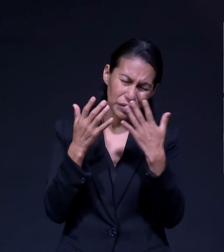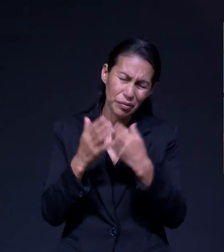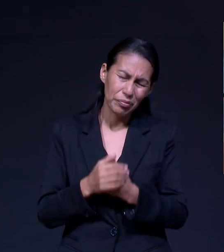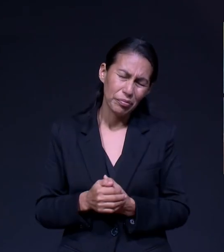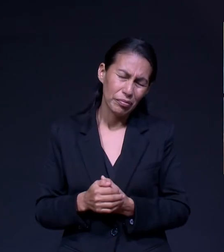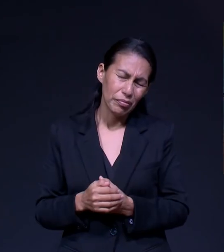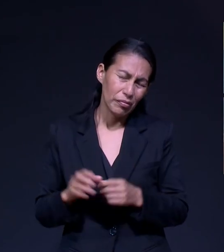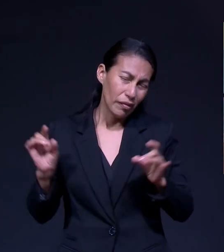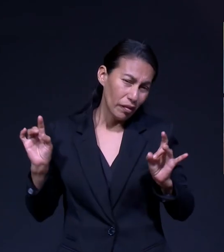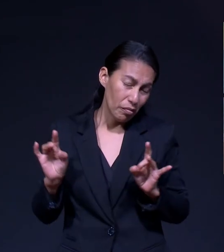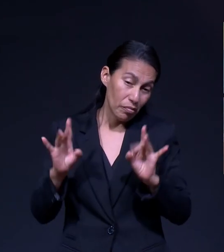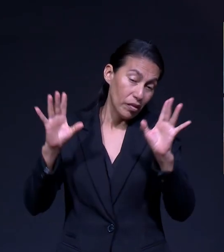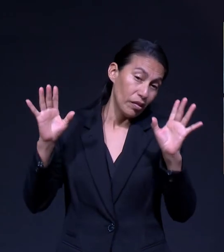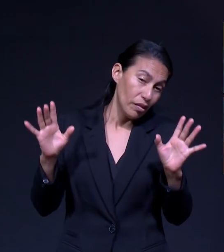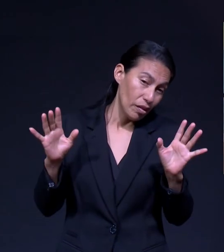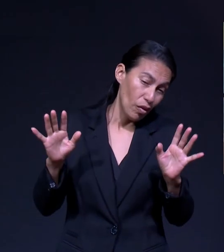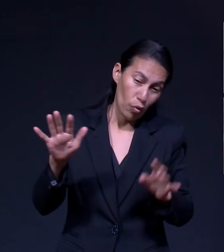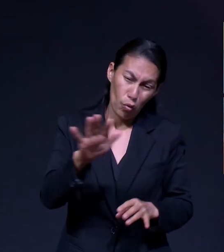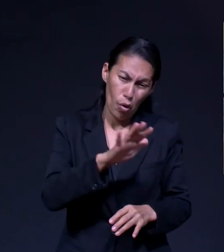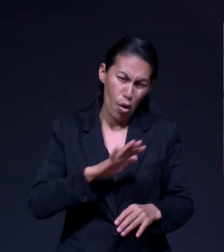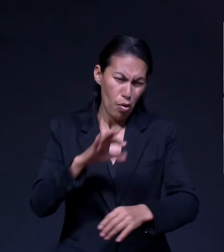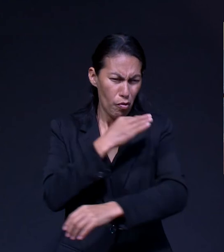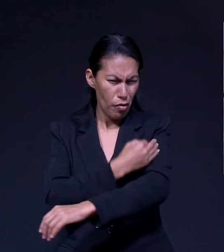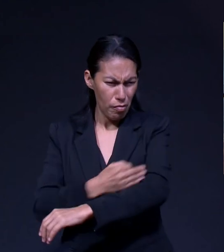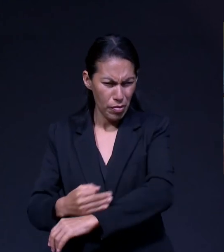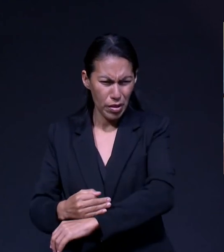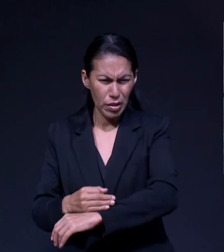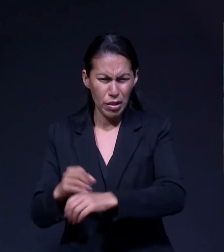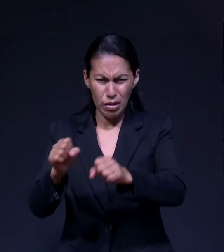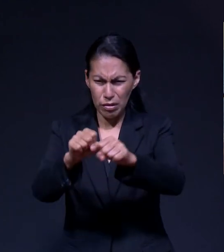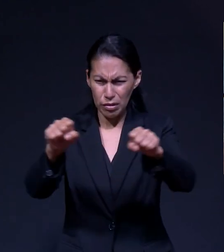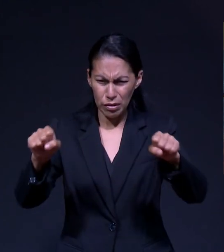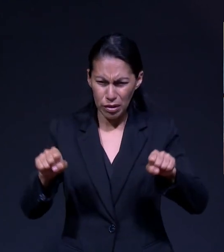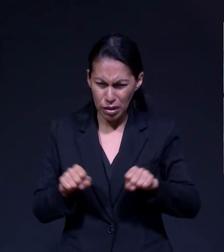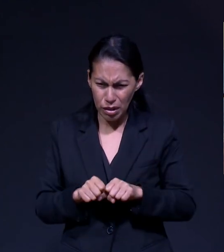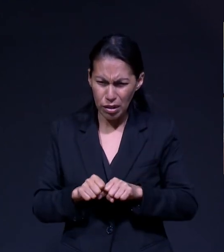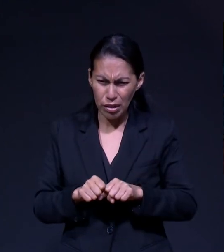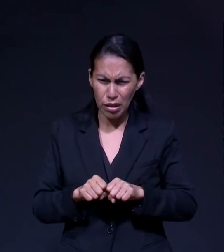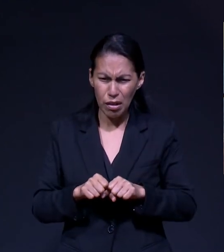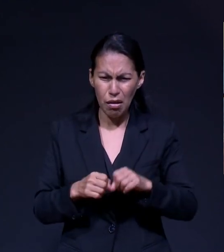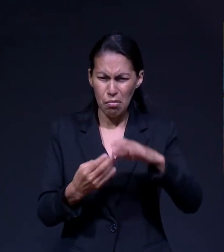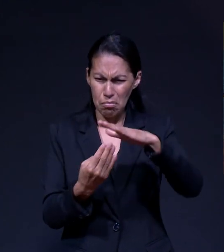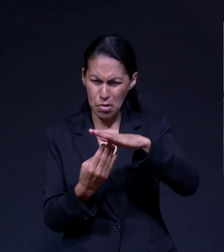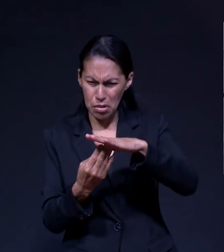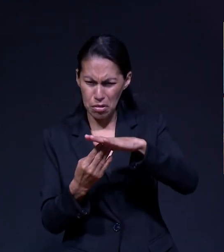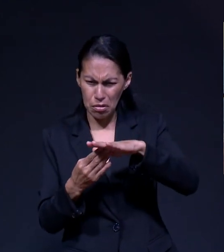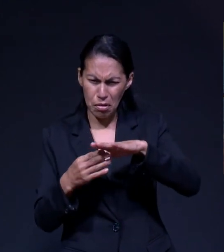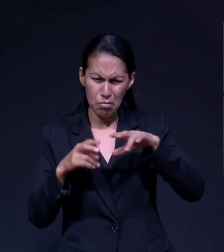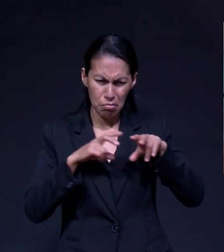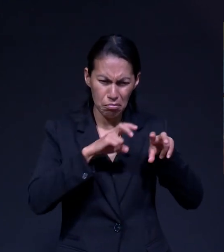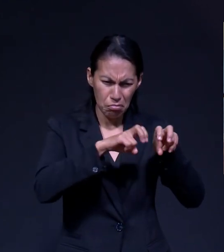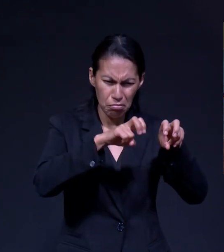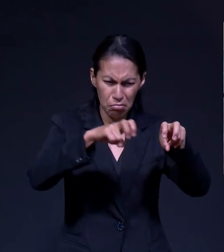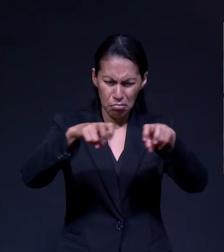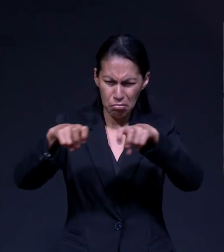Que Dije Le Dije A mi abuelito Porque Estábamos En La Sala Sentados En Una Mesa Le Dije A abuelito Voy a Orar